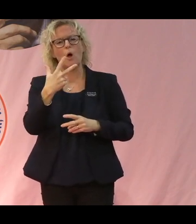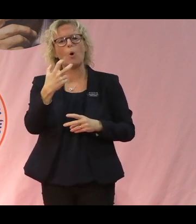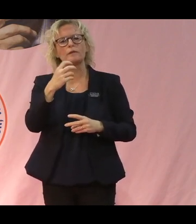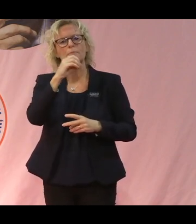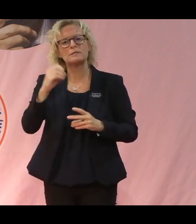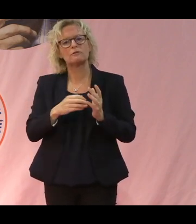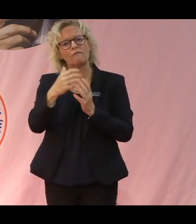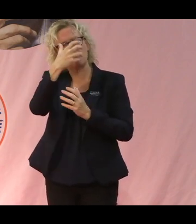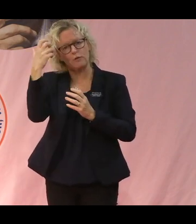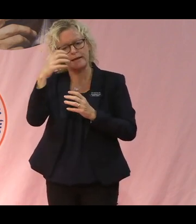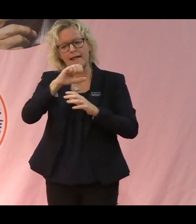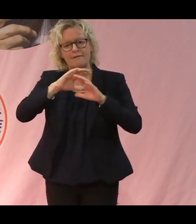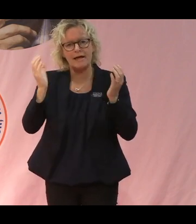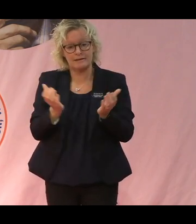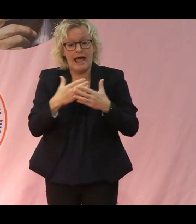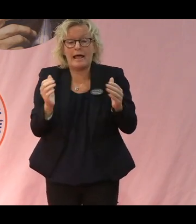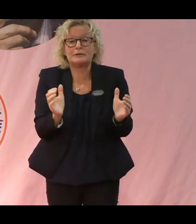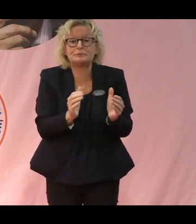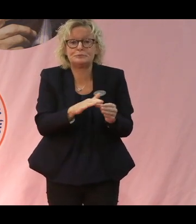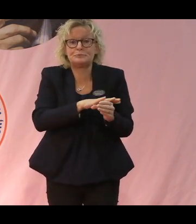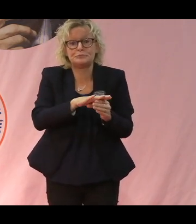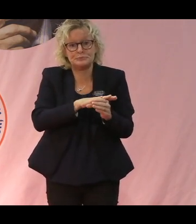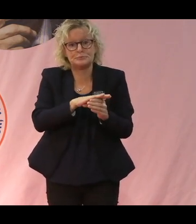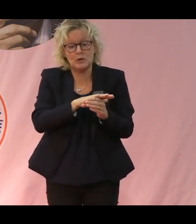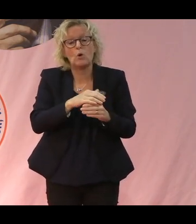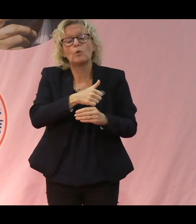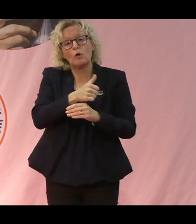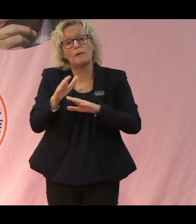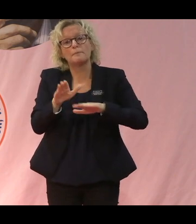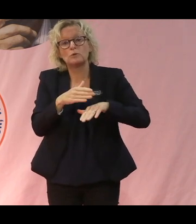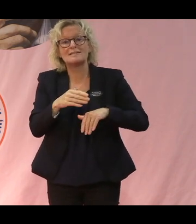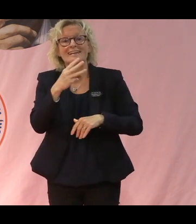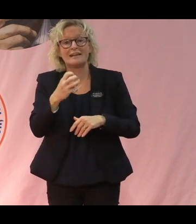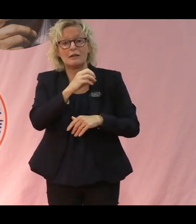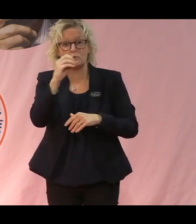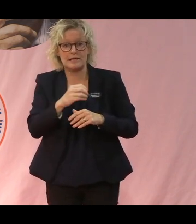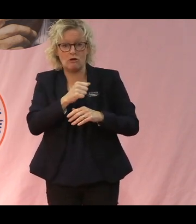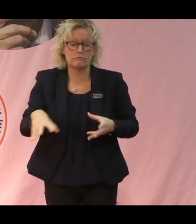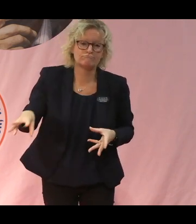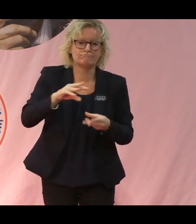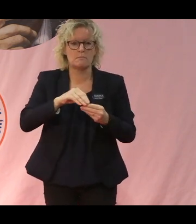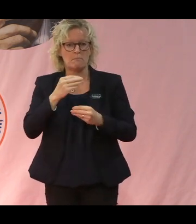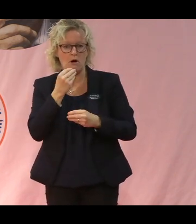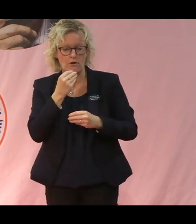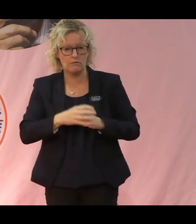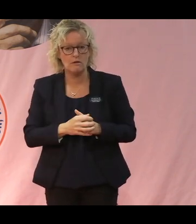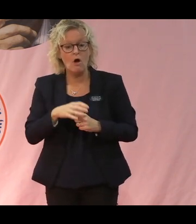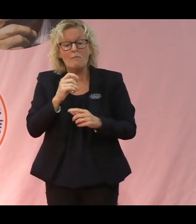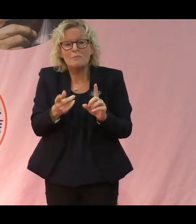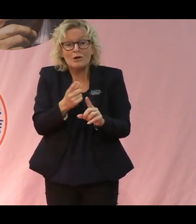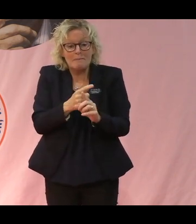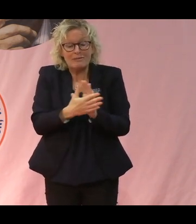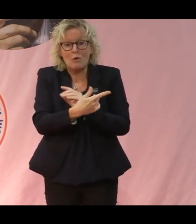jordbrukare i världen är småskaliga och de producerar över 30% av våran mat. Så om man kan börja där och få